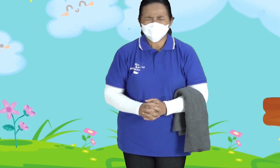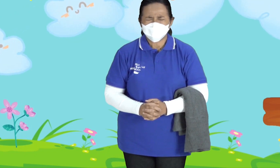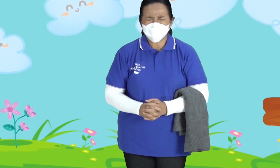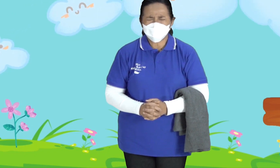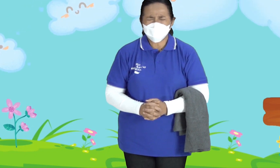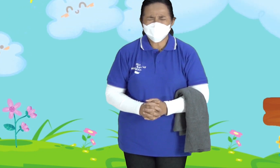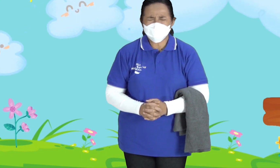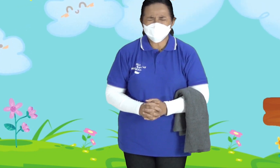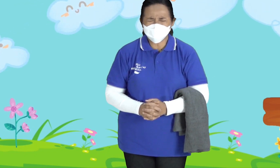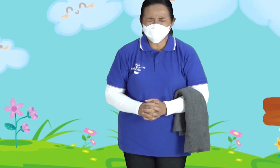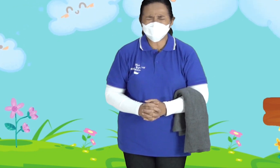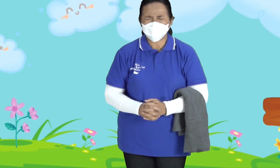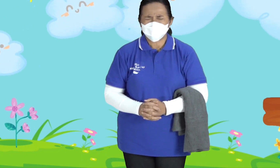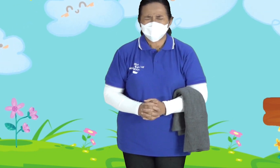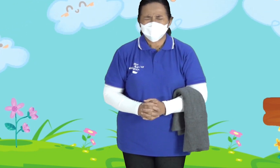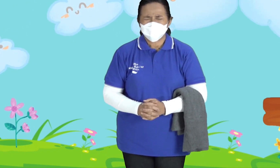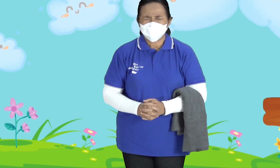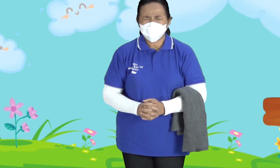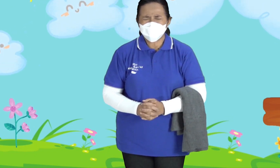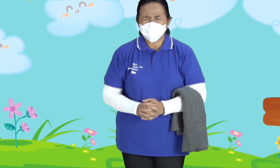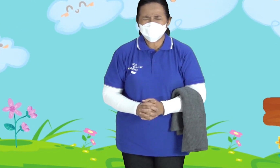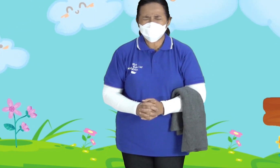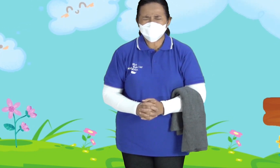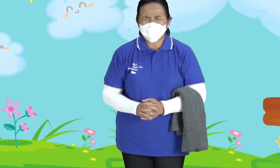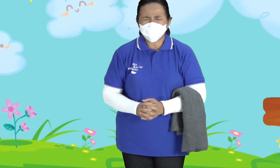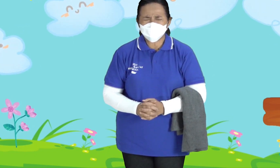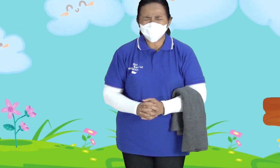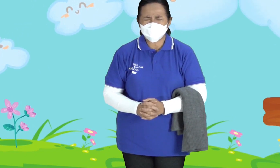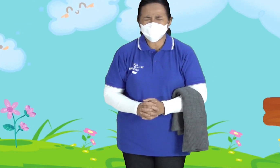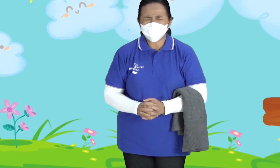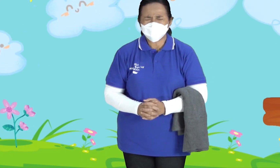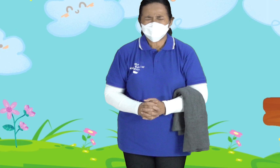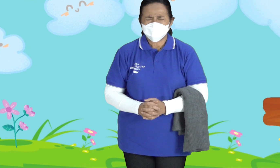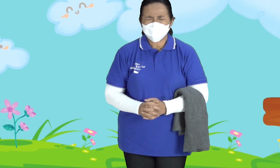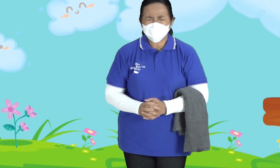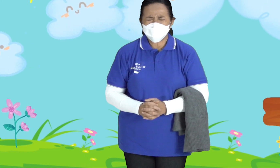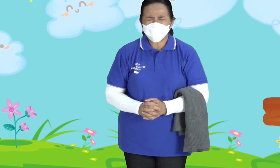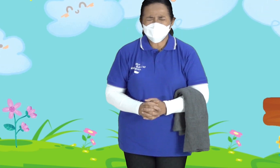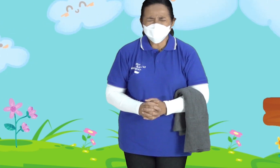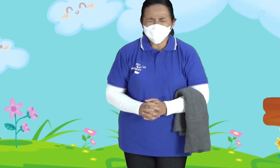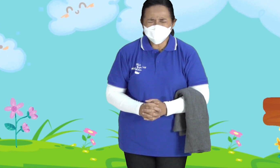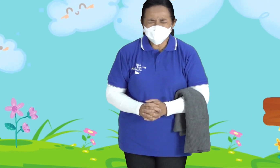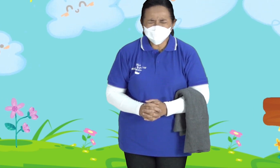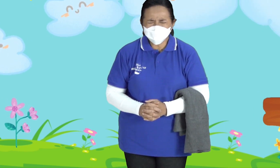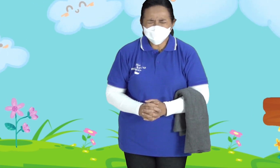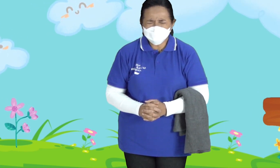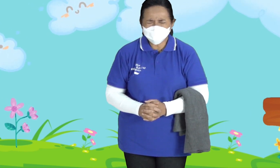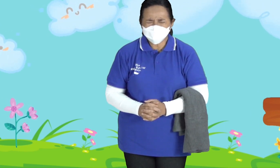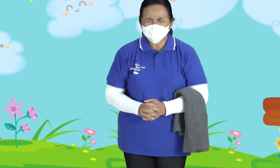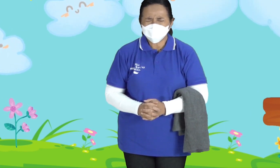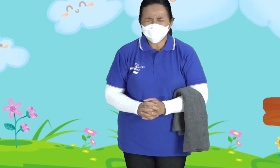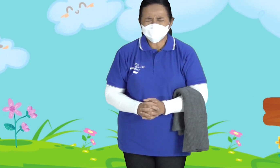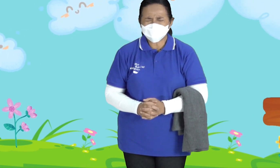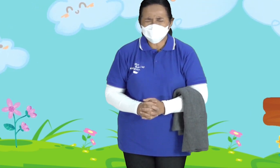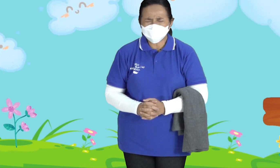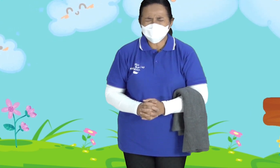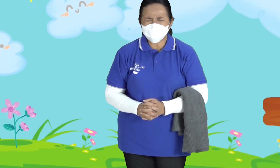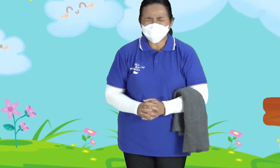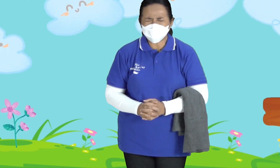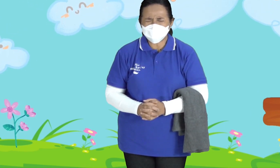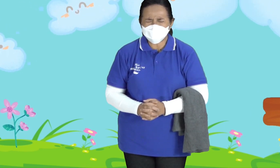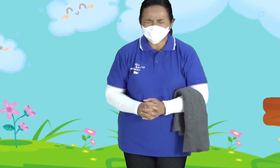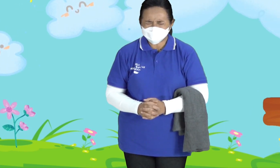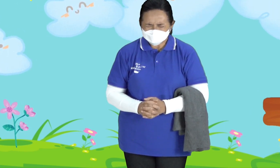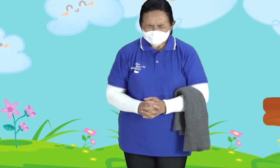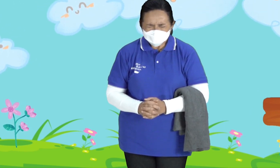Bapak Kami Harus Menjadi Anak-anak Tuhan Yang Mau Mengikut Tuhan Dengan Taat